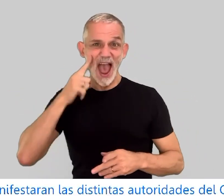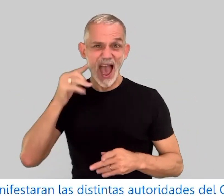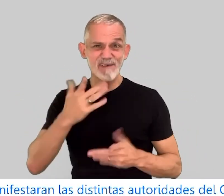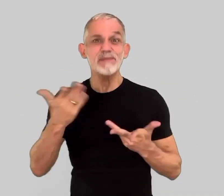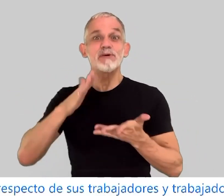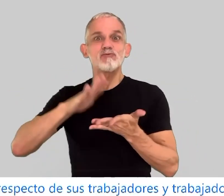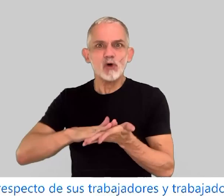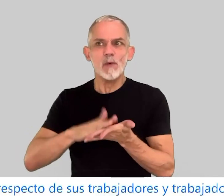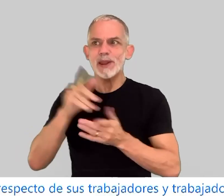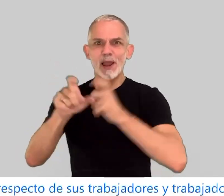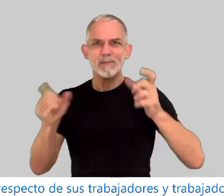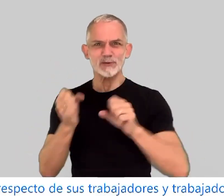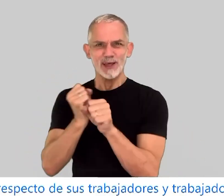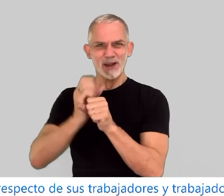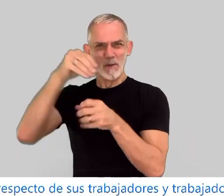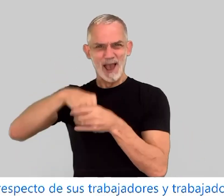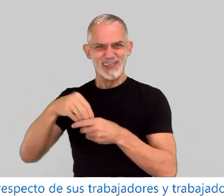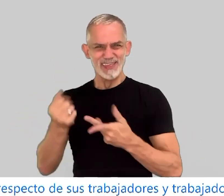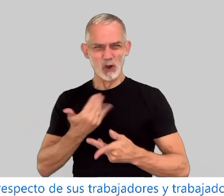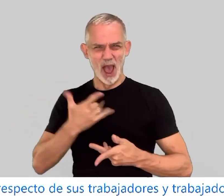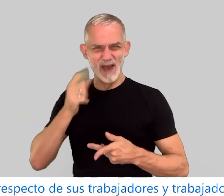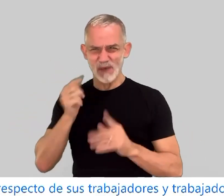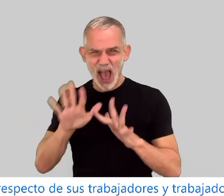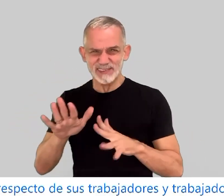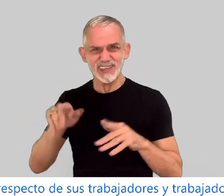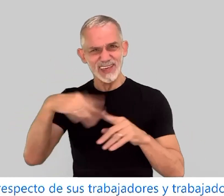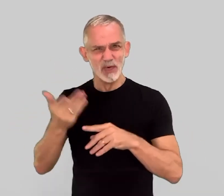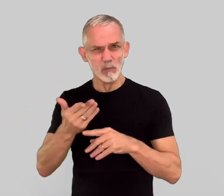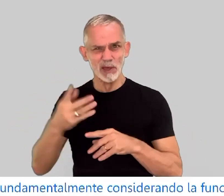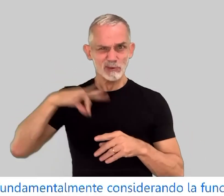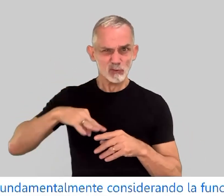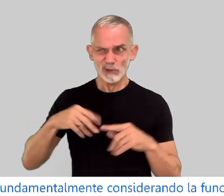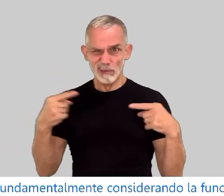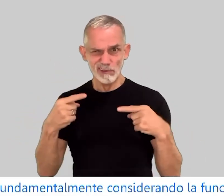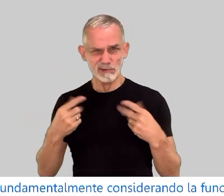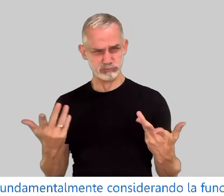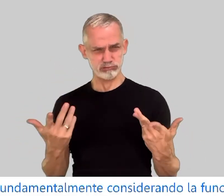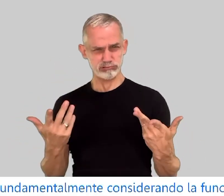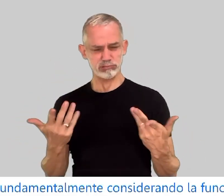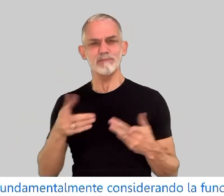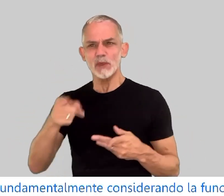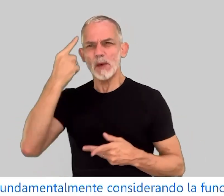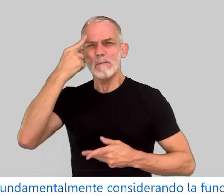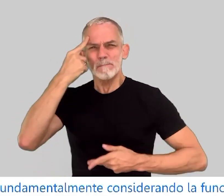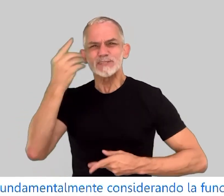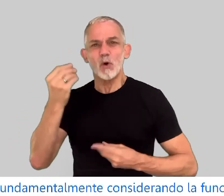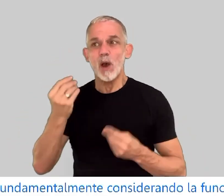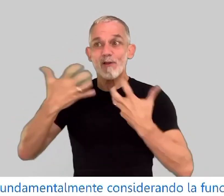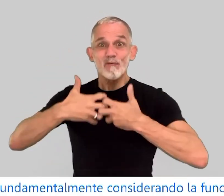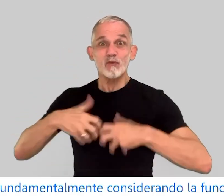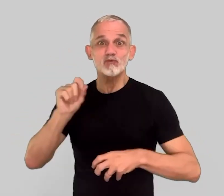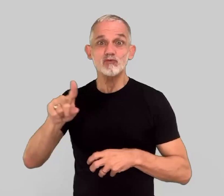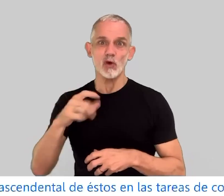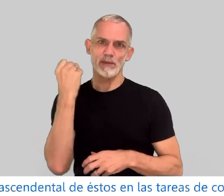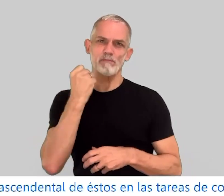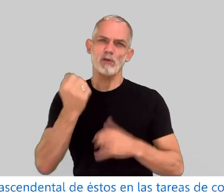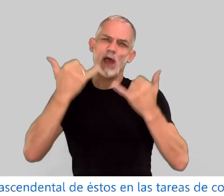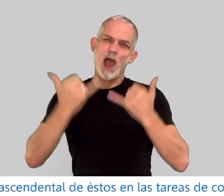respecto de sus trabajadores y trabajadoras, fundamentalmente considerando la función trascendental de